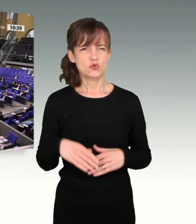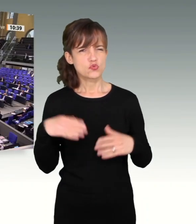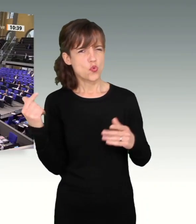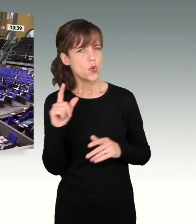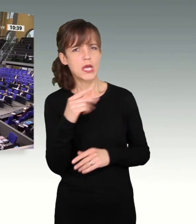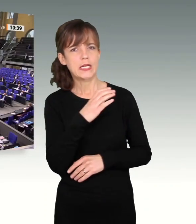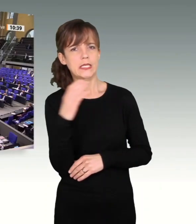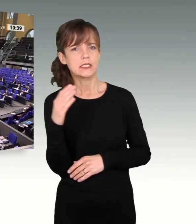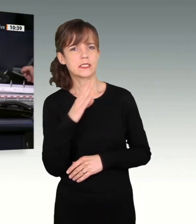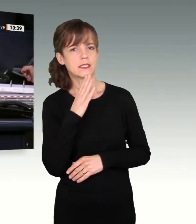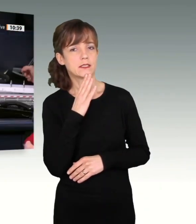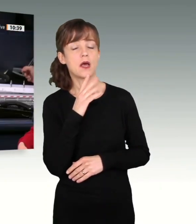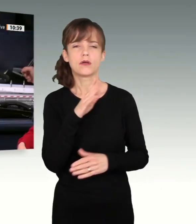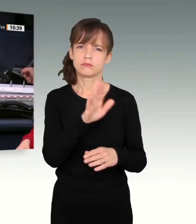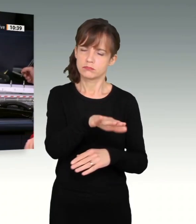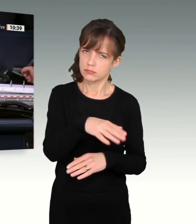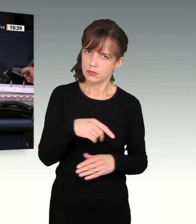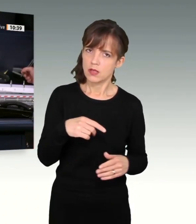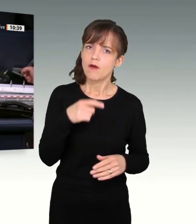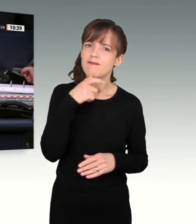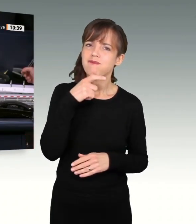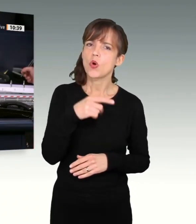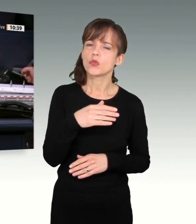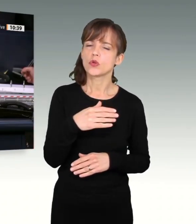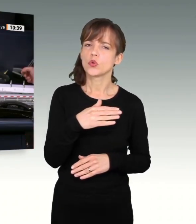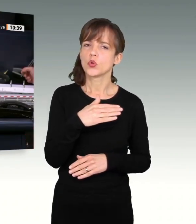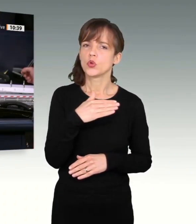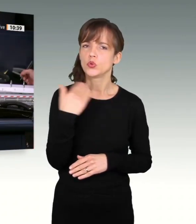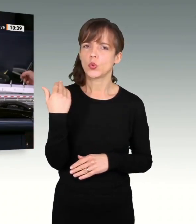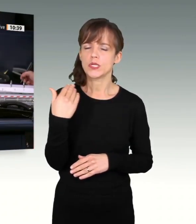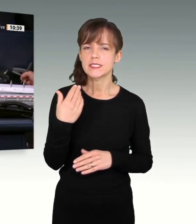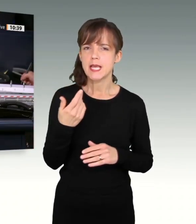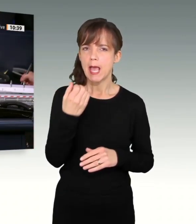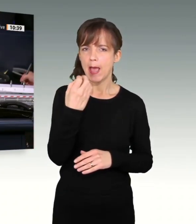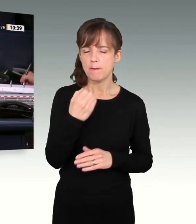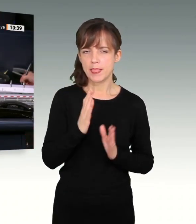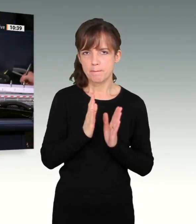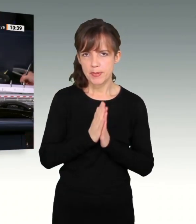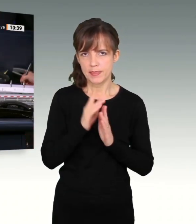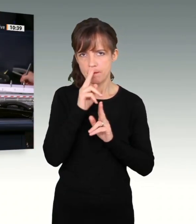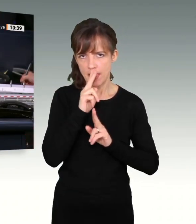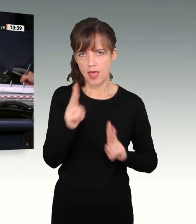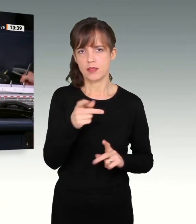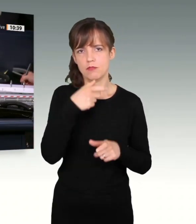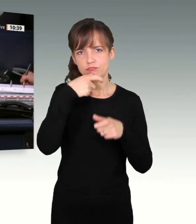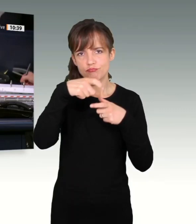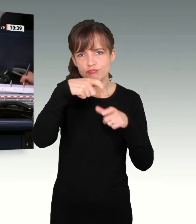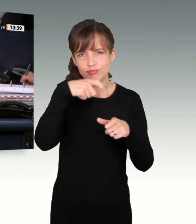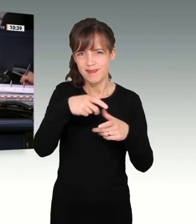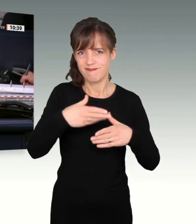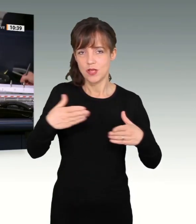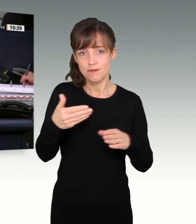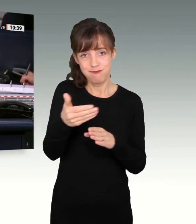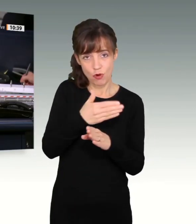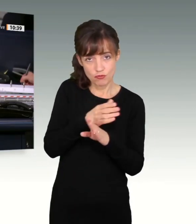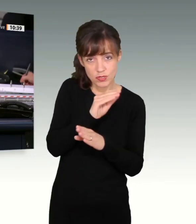Auch wegen der Todesampel, Herr Braun, muss ich Sie auch noch mal bitten, auf die Wortwahl zu achten. Das habe ich vorhin gesagt, und das gilt auch für